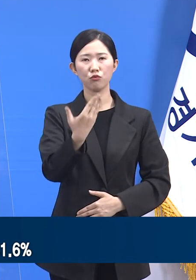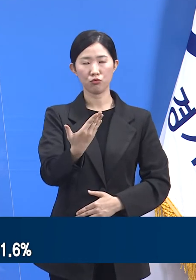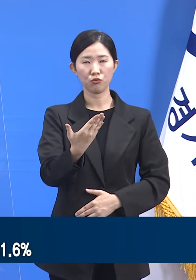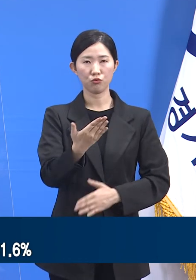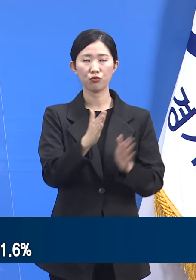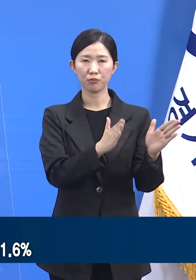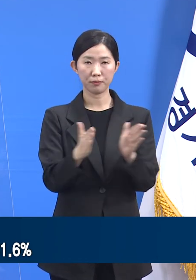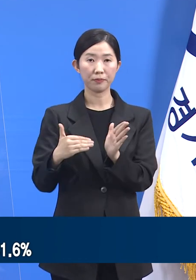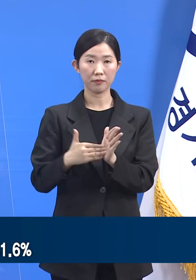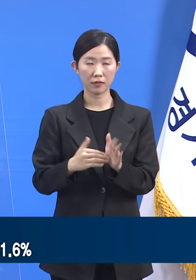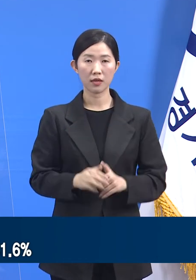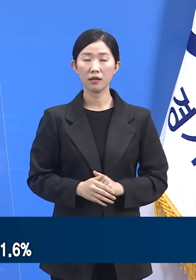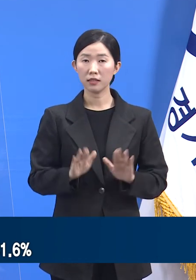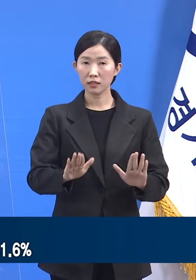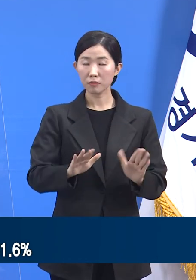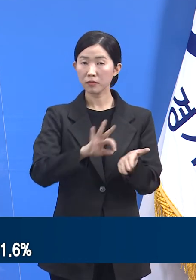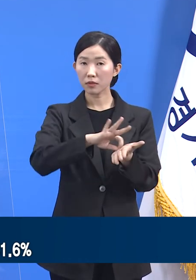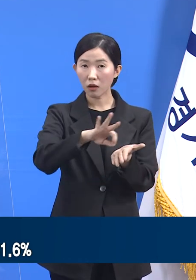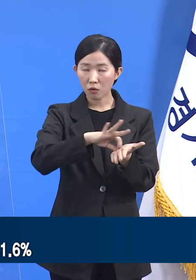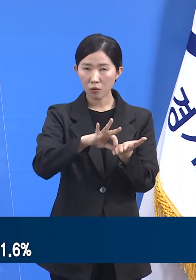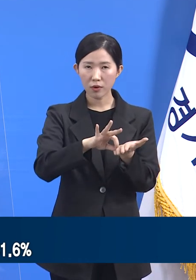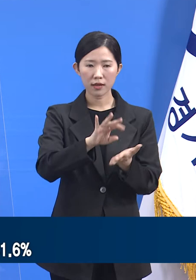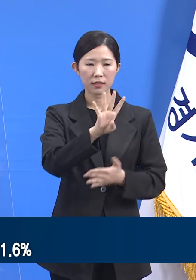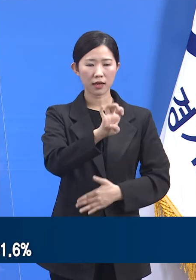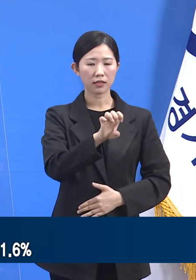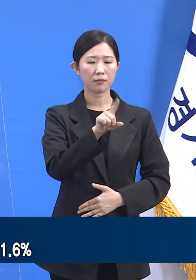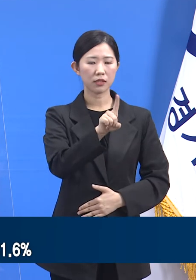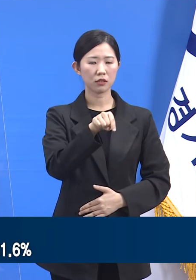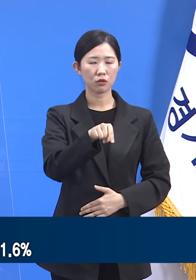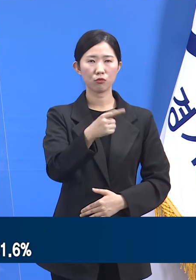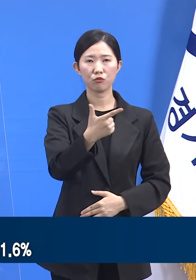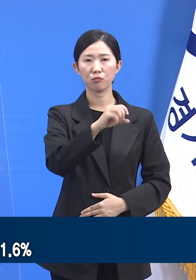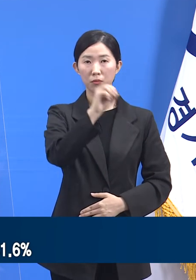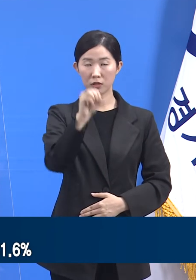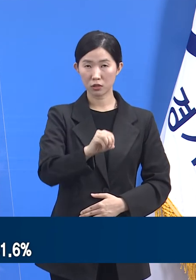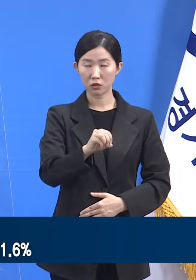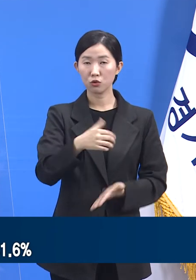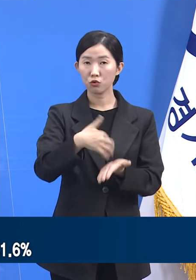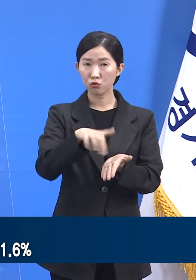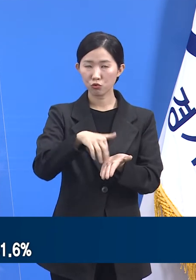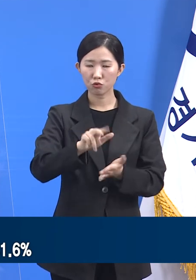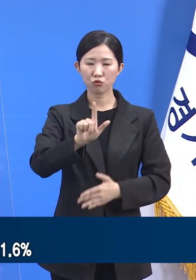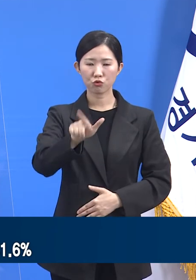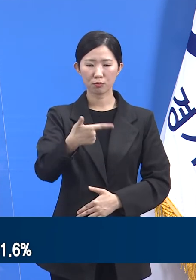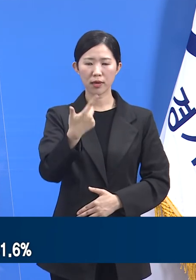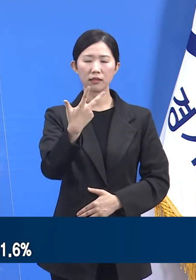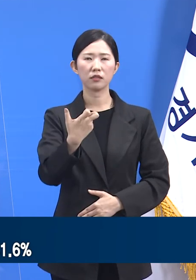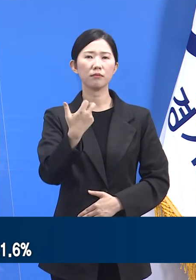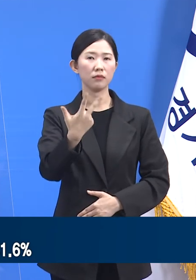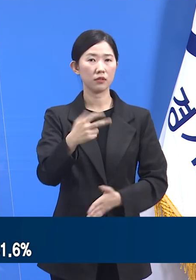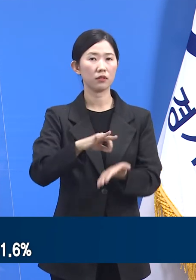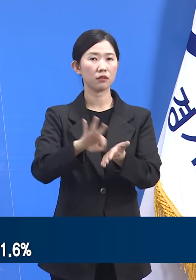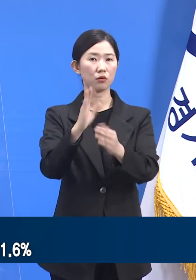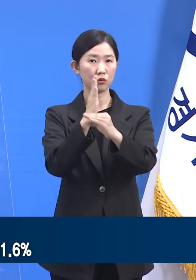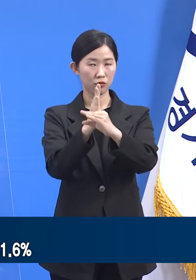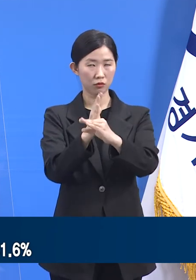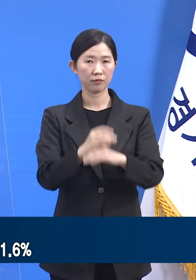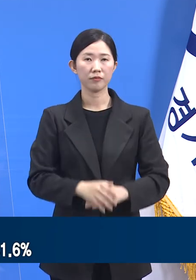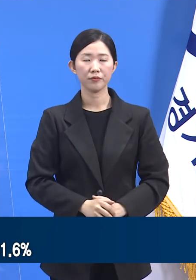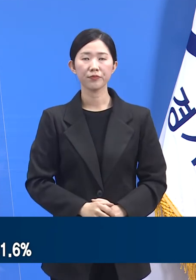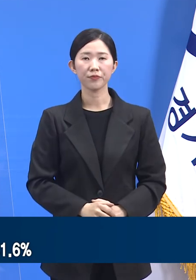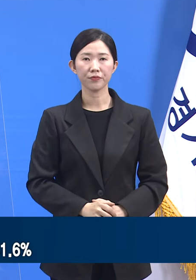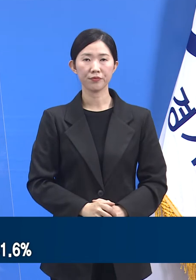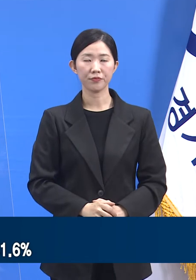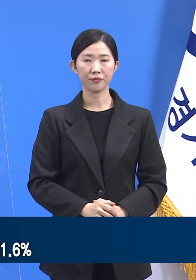현재 병상 가동률은 41.6%로 677개 병상을 사용하고 있습니다.